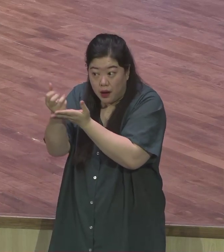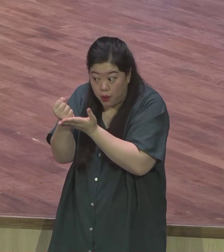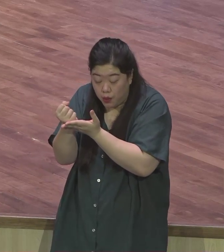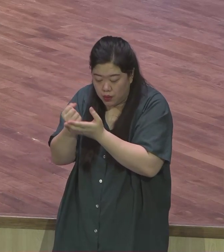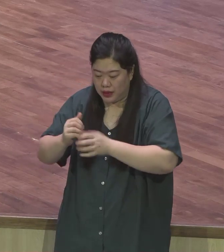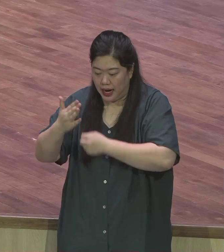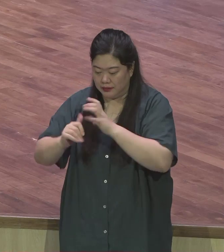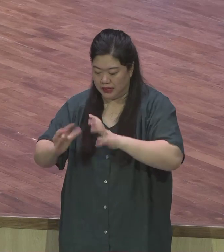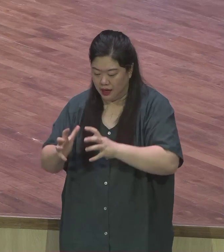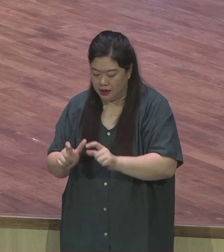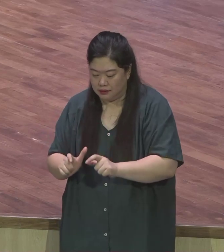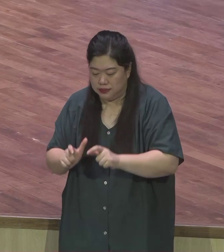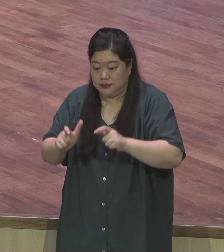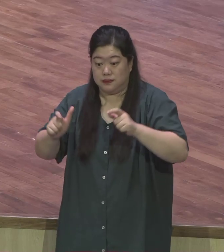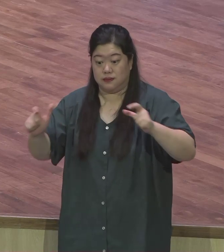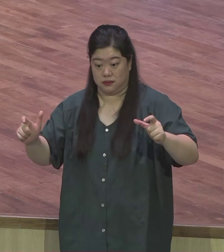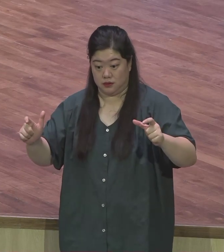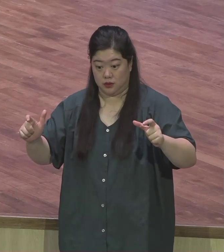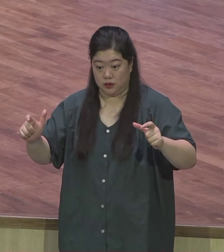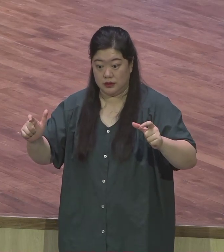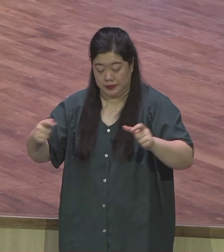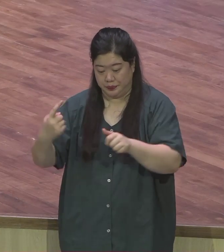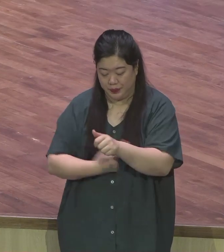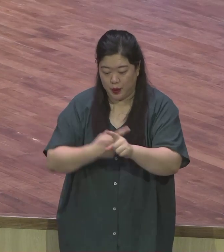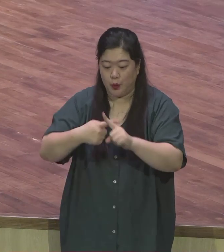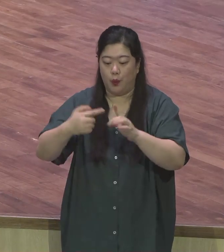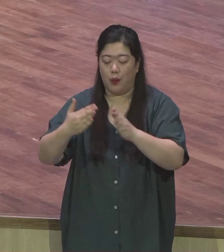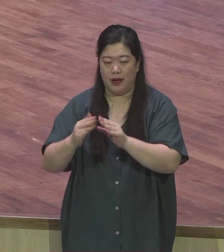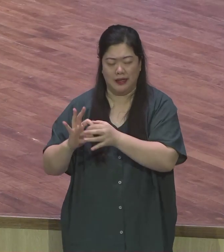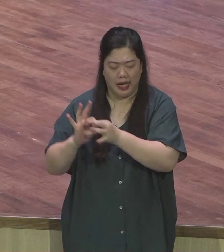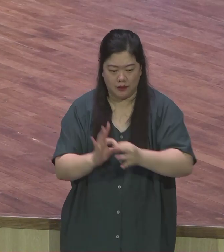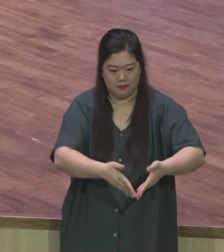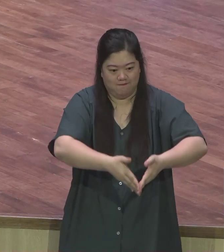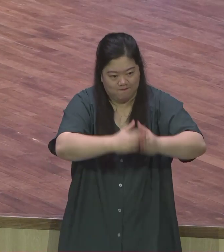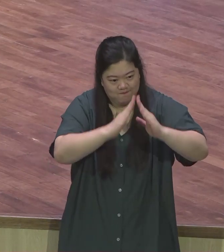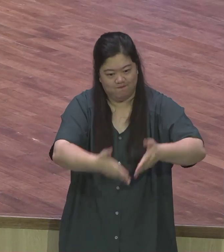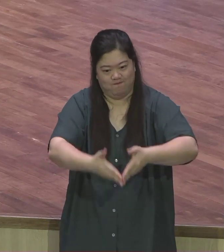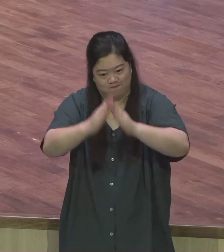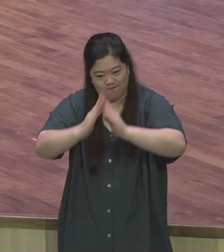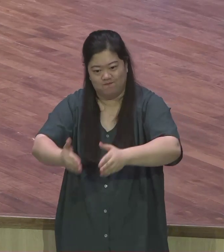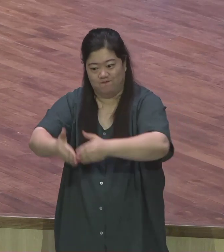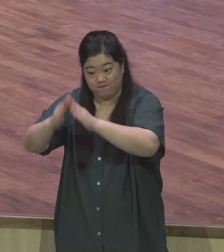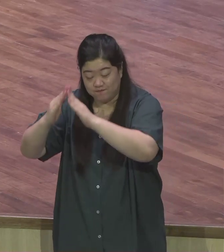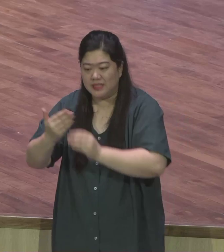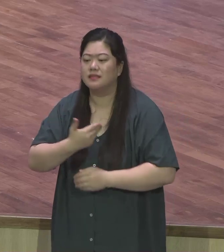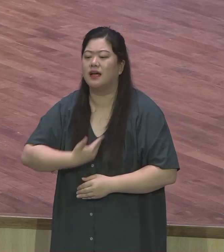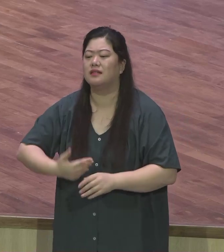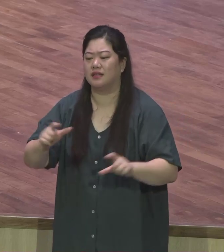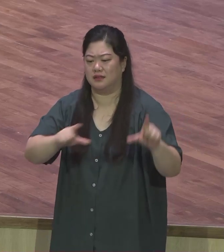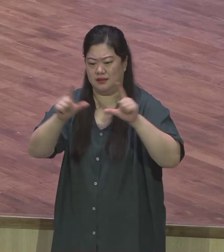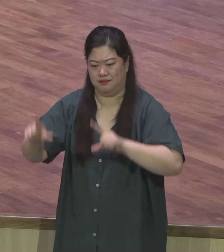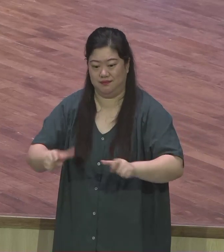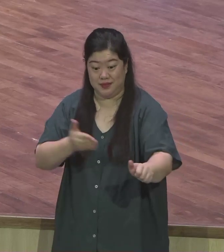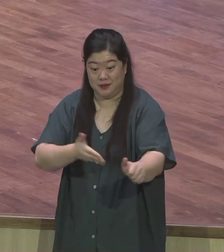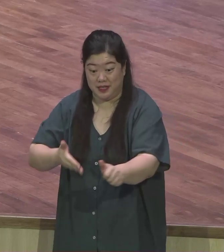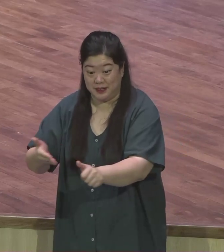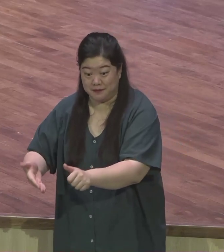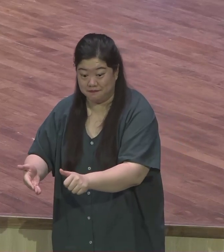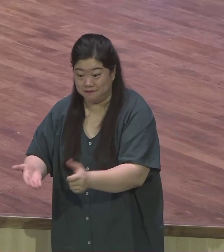몸된 하나님의 교회를 세워나가는 기한 전도자로 절대 제자의 삶을 살아가시기를 주님의 이름으로 추건합니다